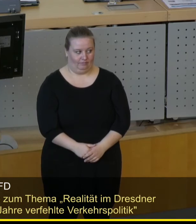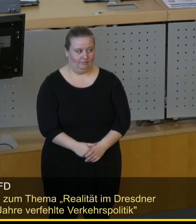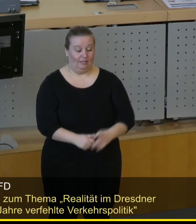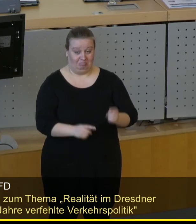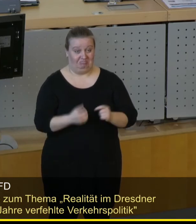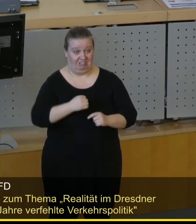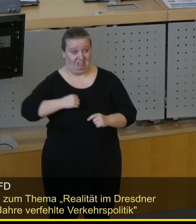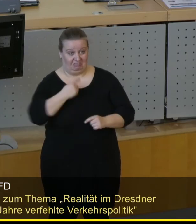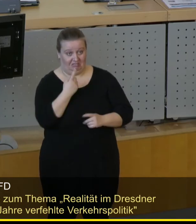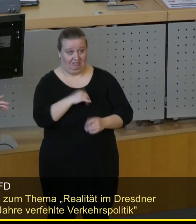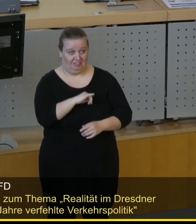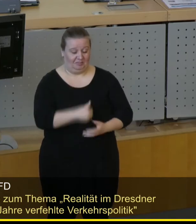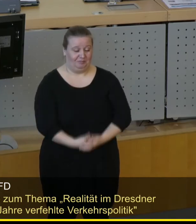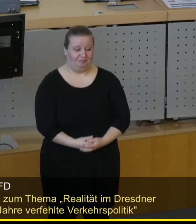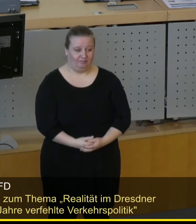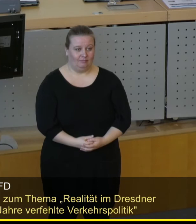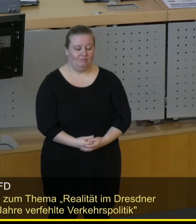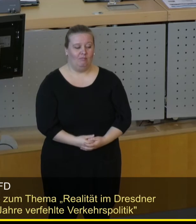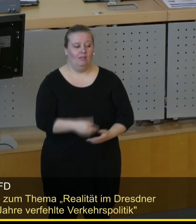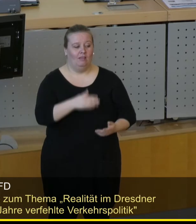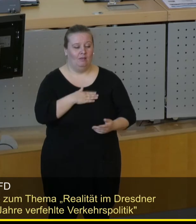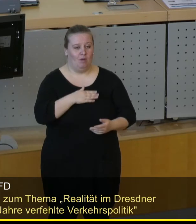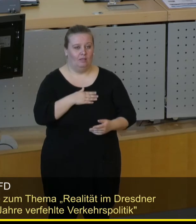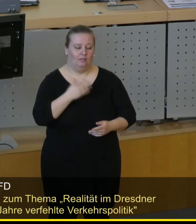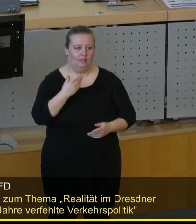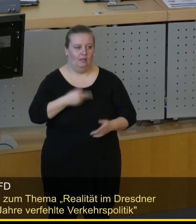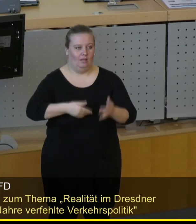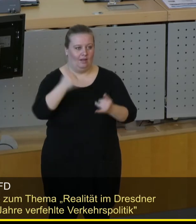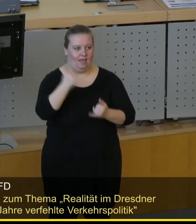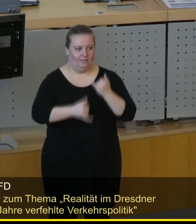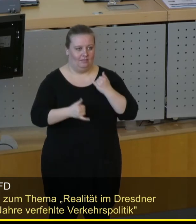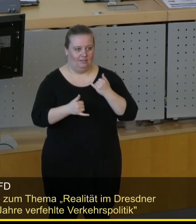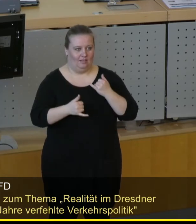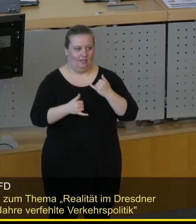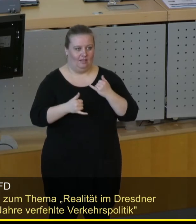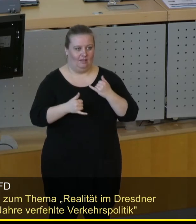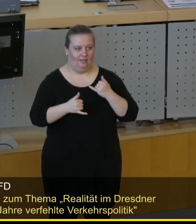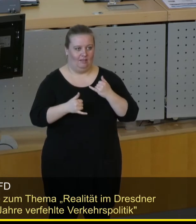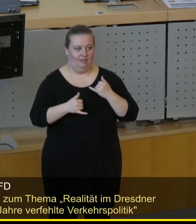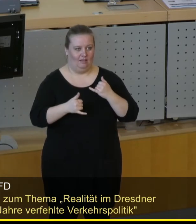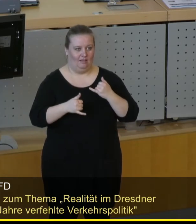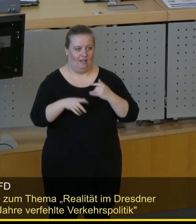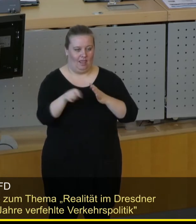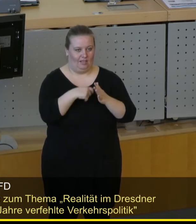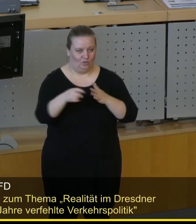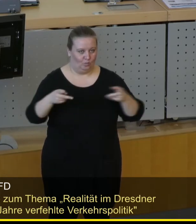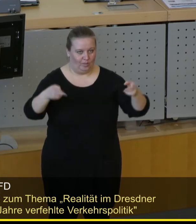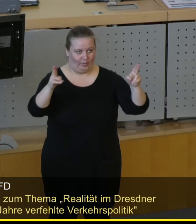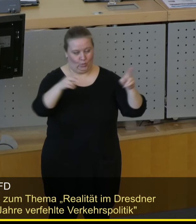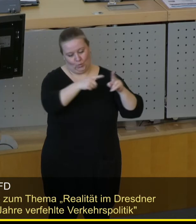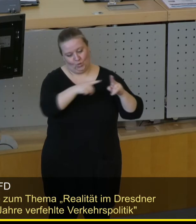Meine Damen und Herren, die vergangene Legislaturperiode war eine